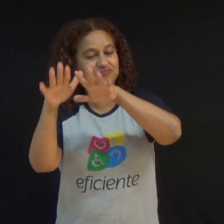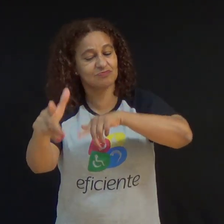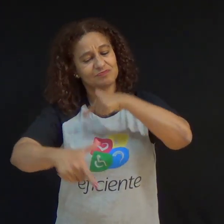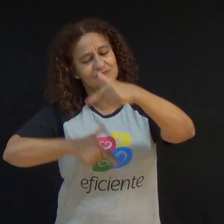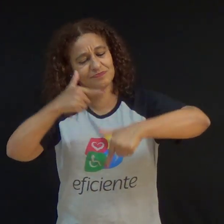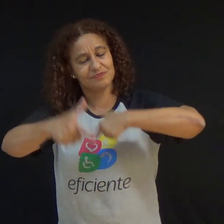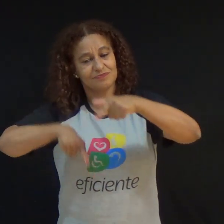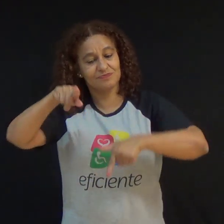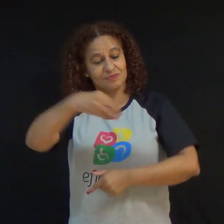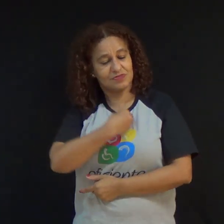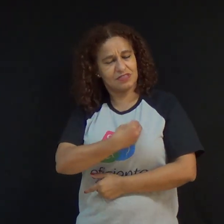conviviam com ele.